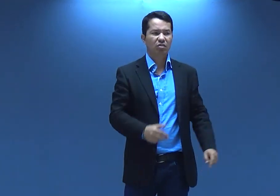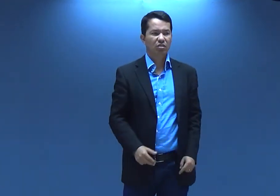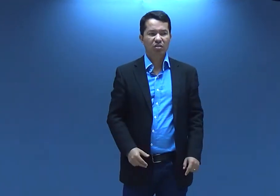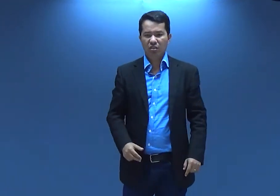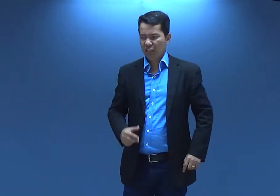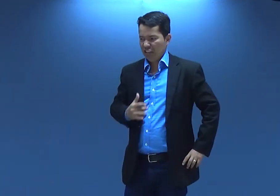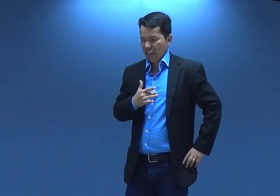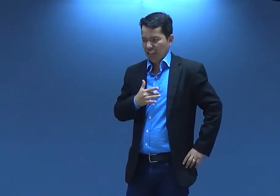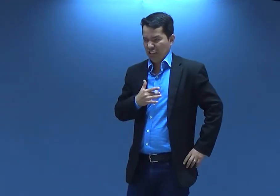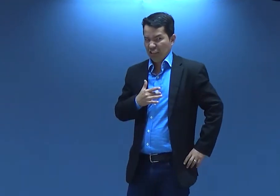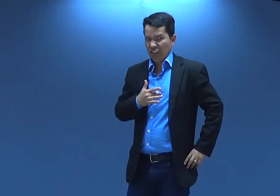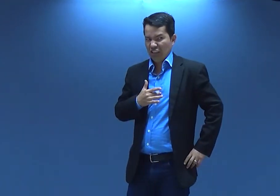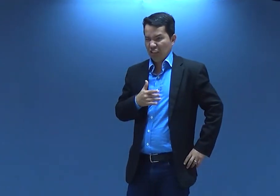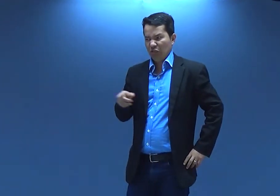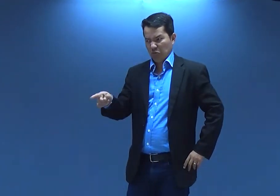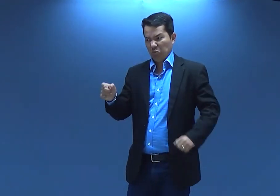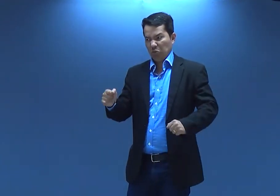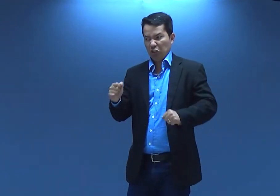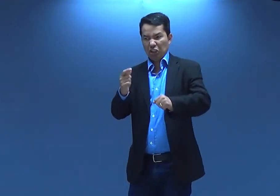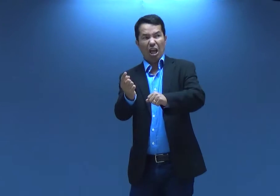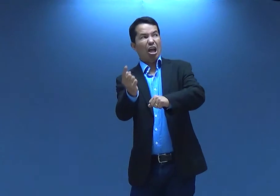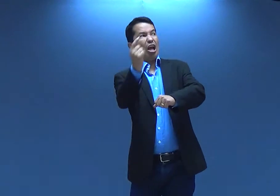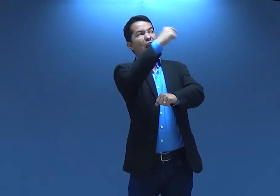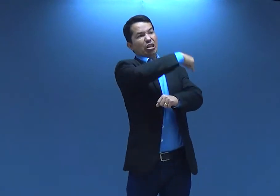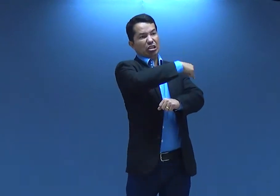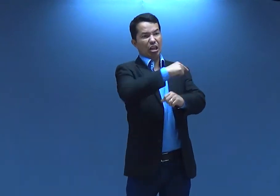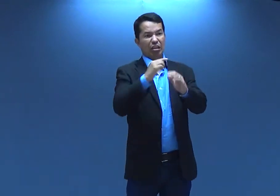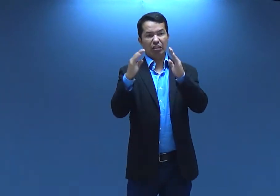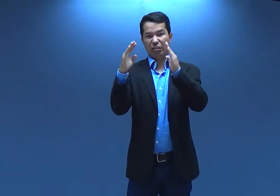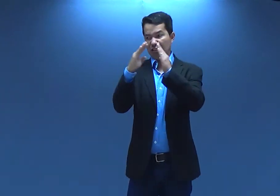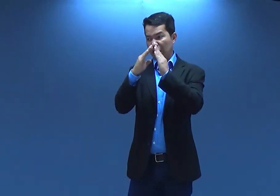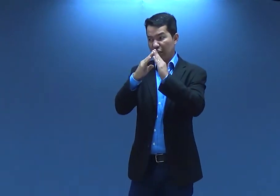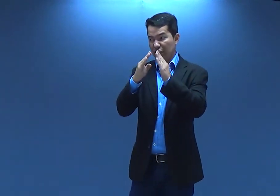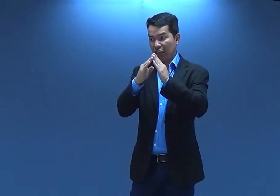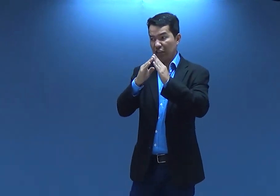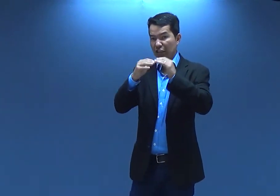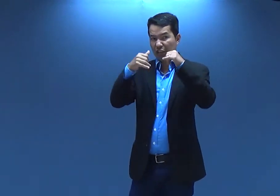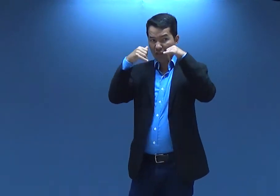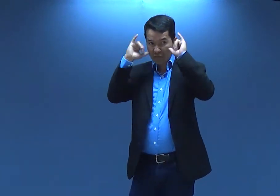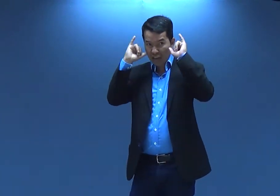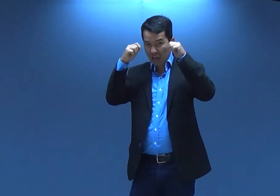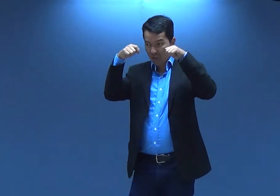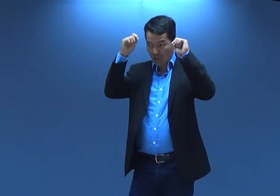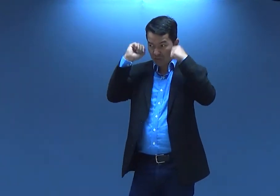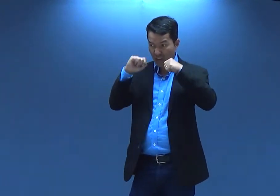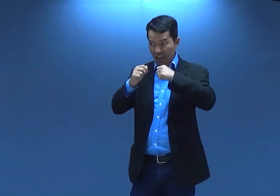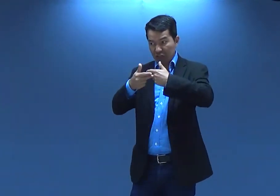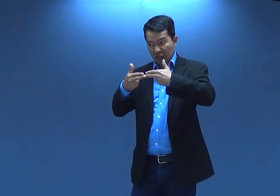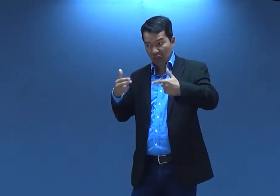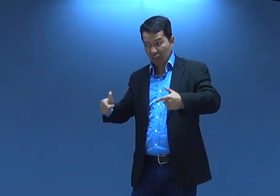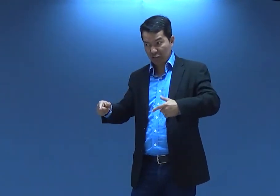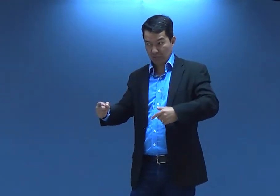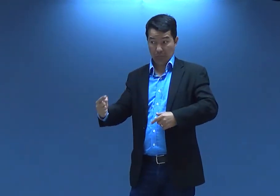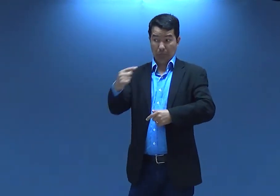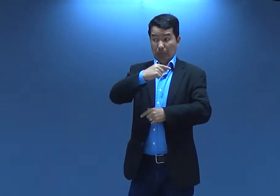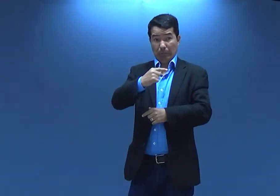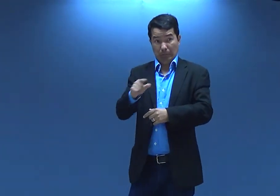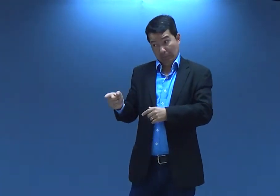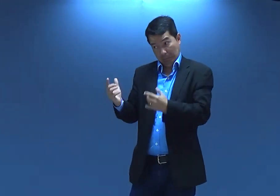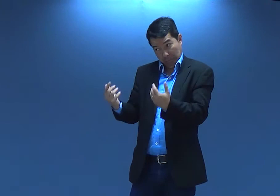ocupado. Parece que... Ai. Daí teve uma pessoa que parece que ficou com dó. E falou, olha, você pode ficar lá atrás.